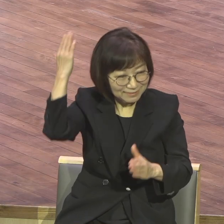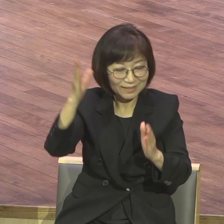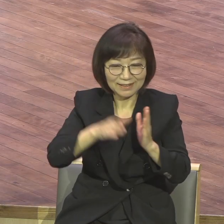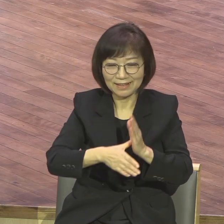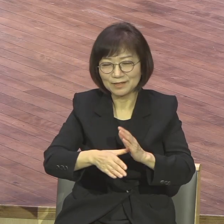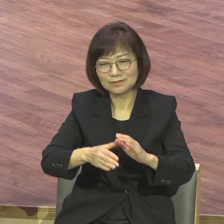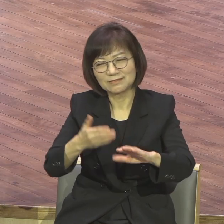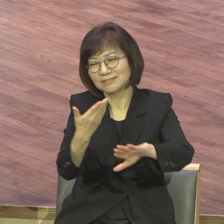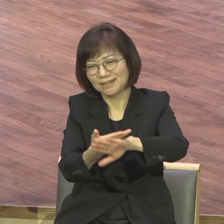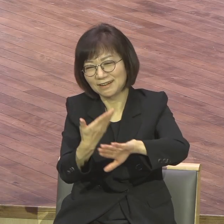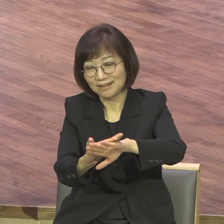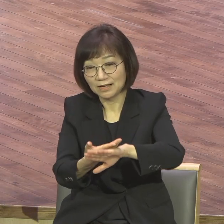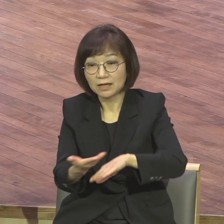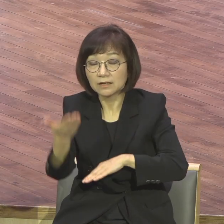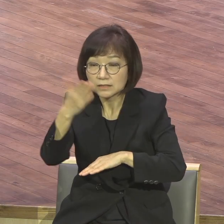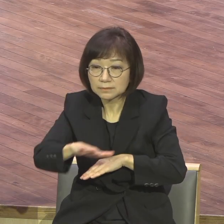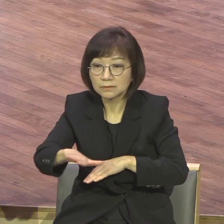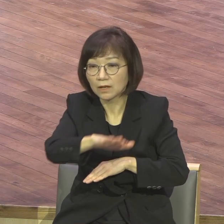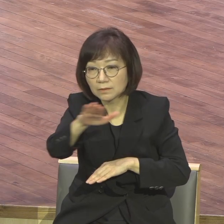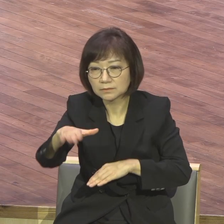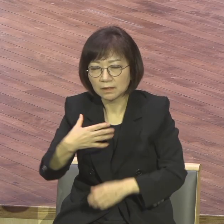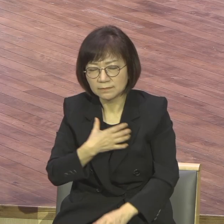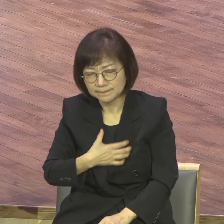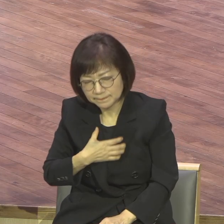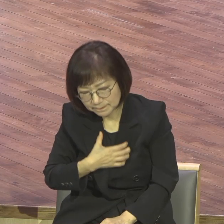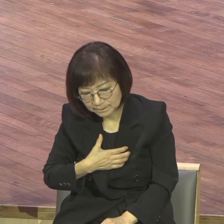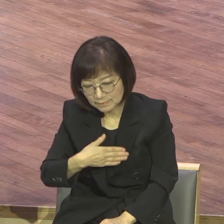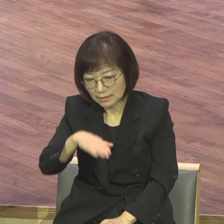고독과 실패와 자질과 질병과 아픔들.